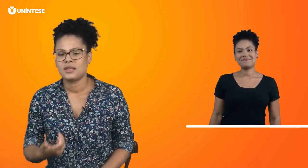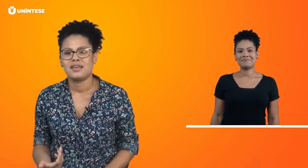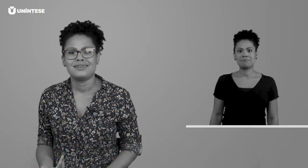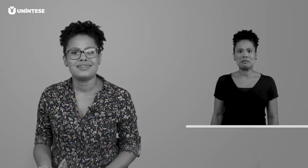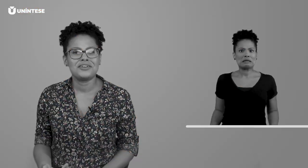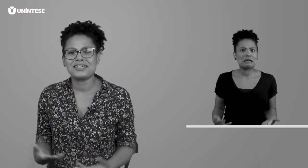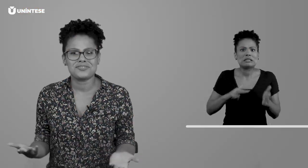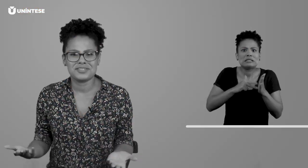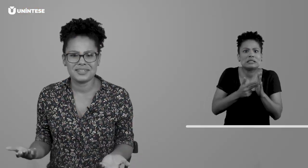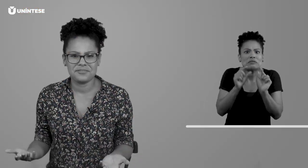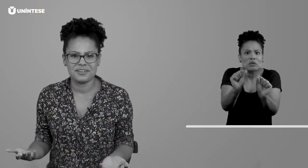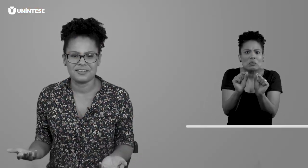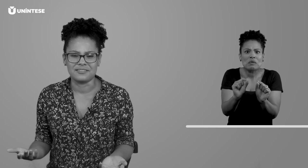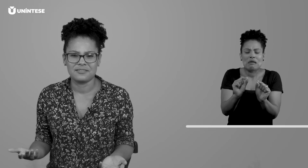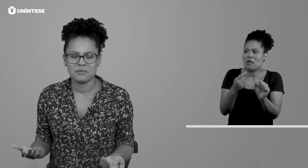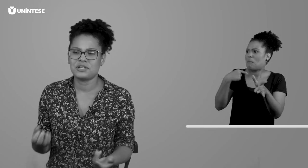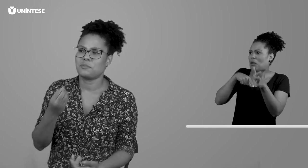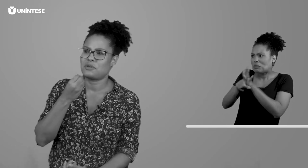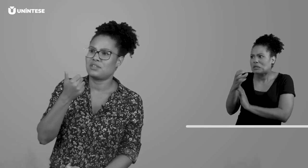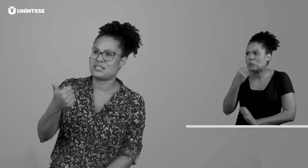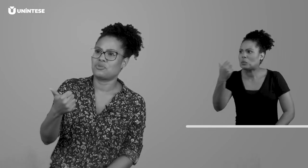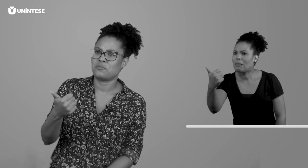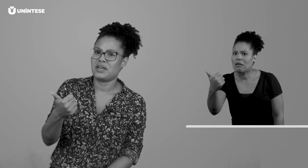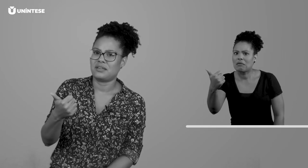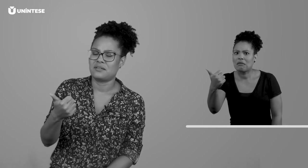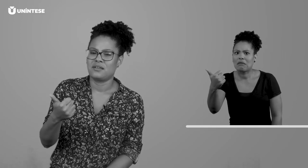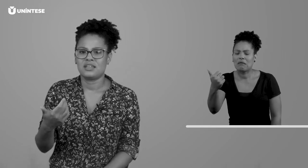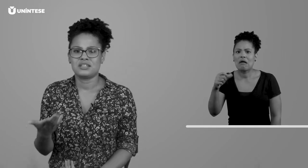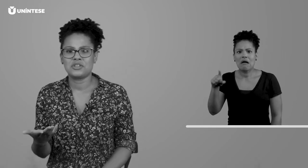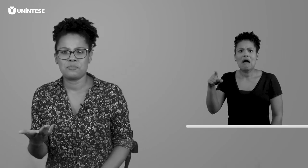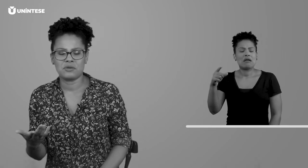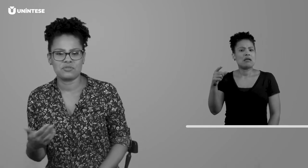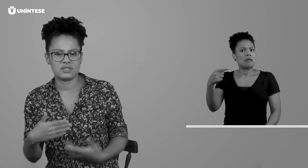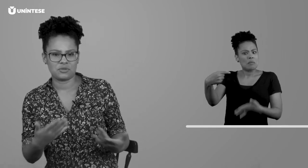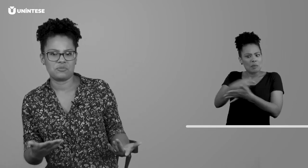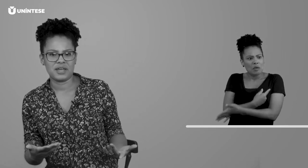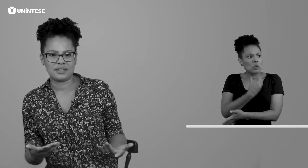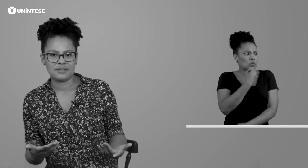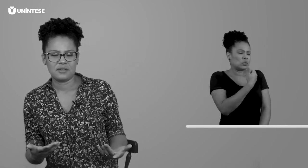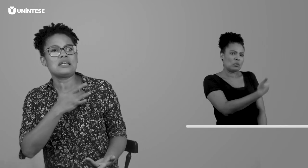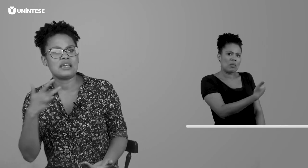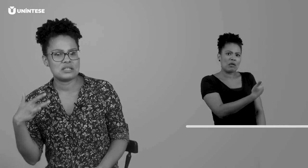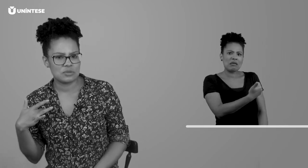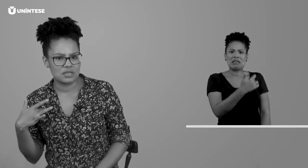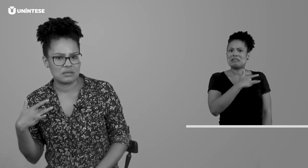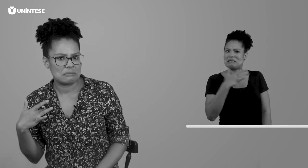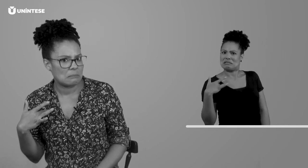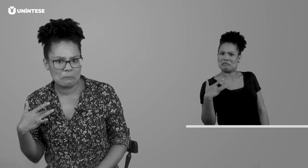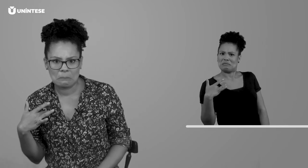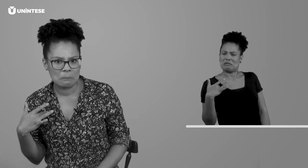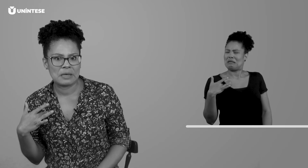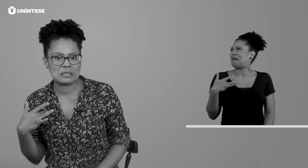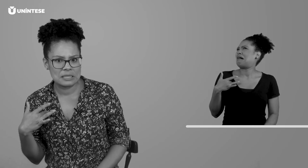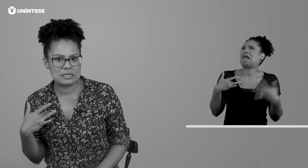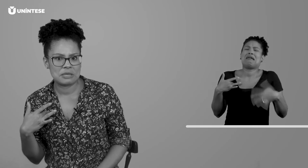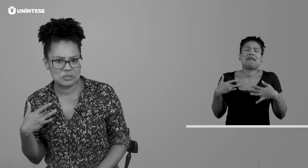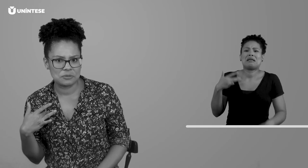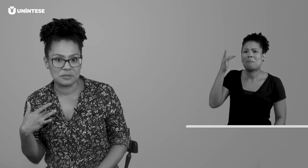E aí, o que isso significa? Eu já me perguntei se está tudo bem? Ele já me perguntou se está tudo bem? O é isso aqui? Patrícia, me ajuda.